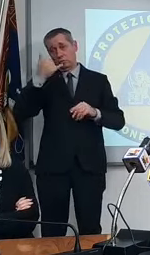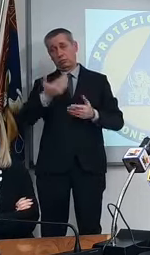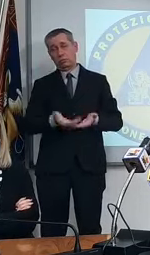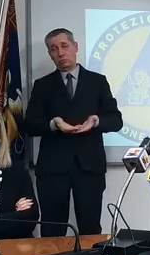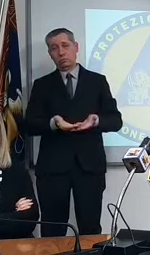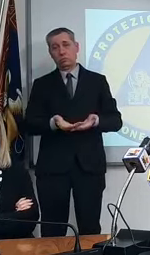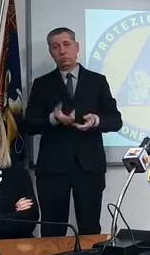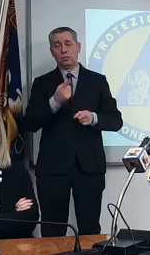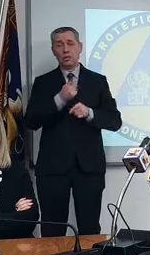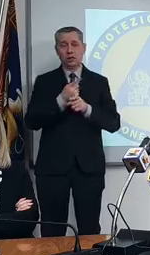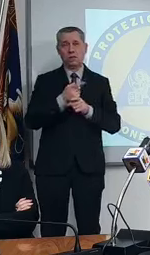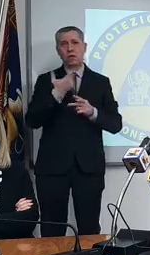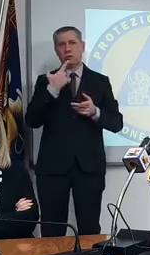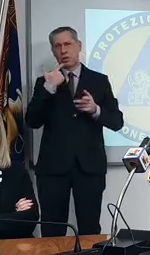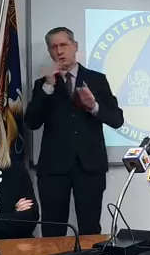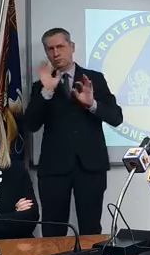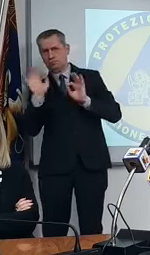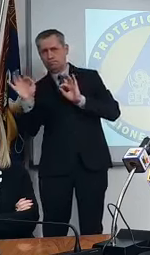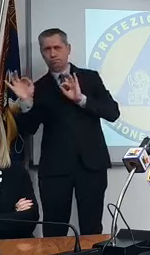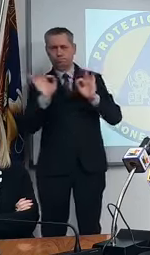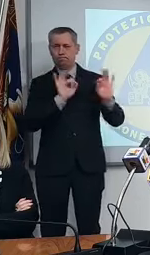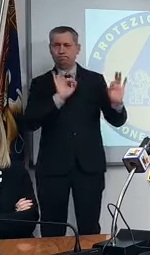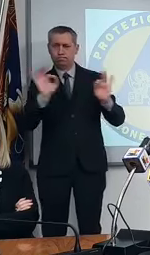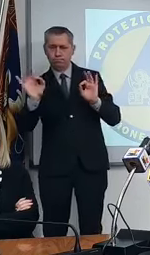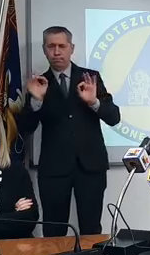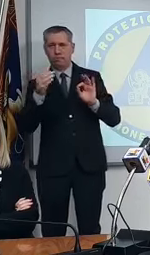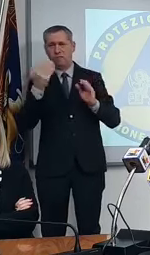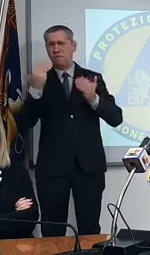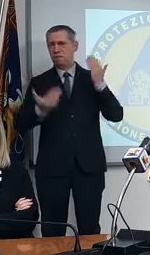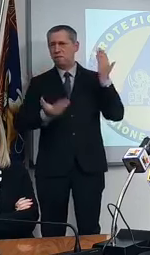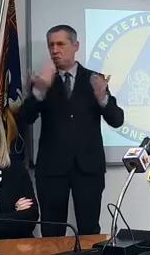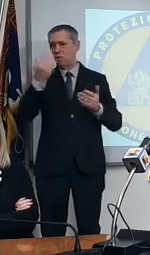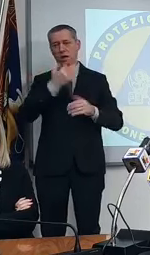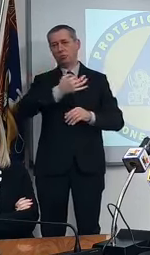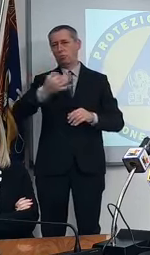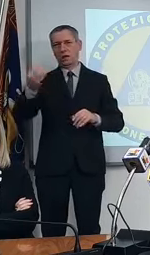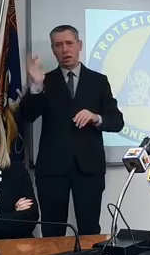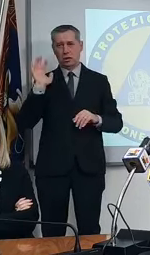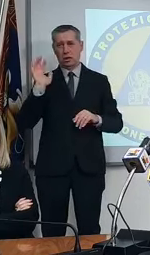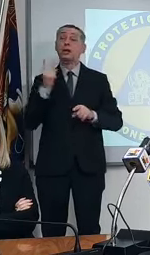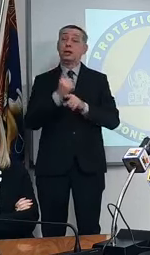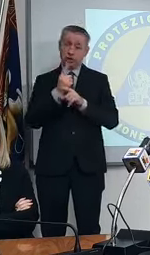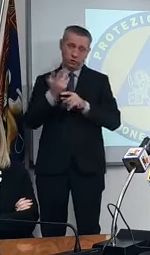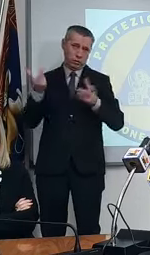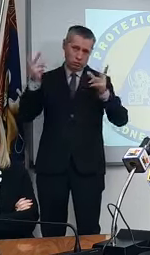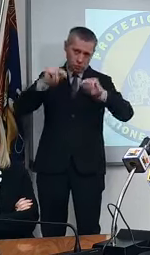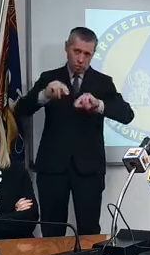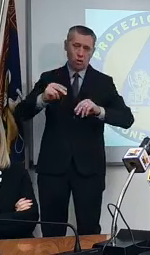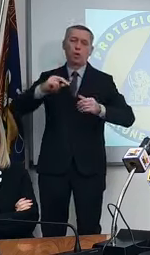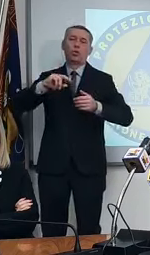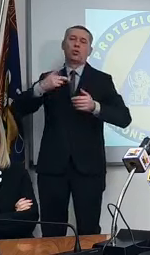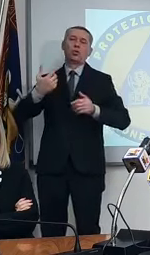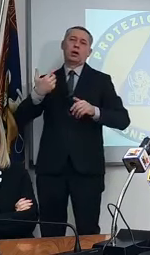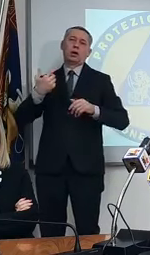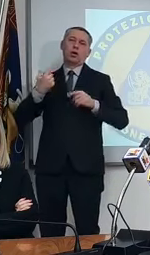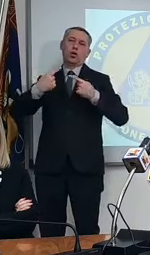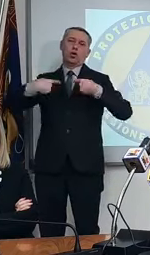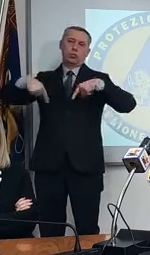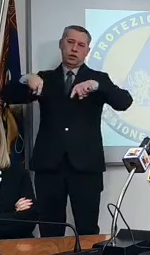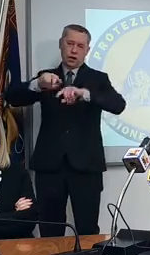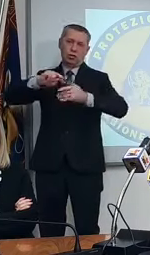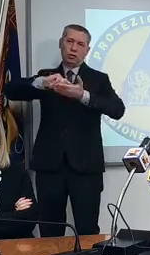affrontato ovviamente tutto questo ovviamente sempre passando attraverso il comitato tecnico-scientifico ci mancherebbe